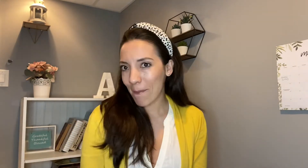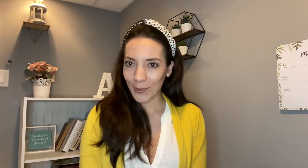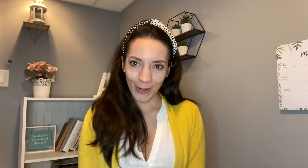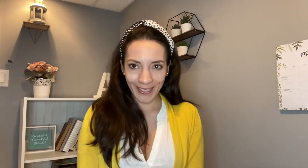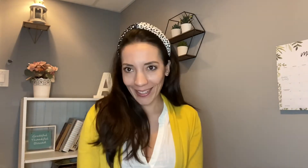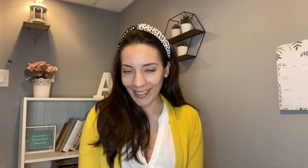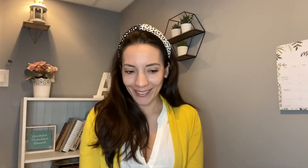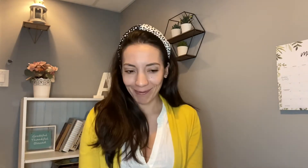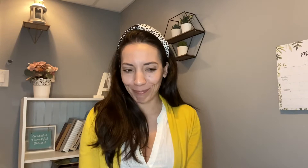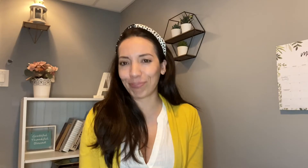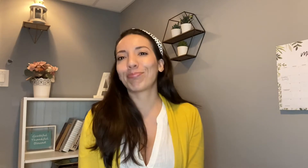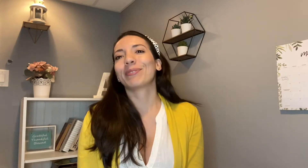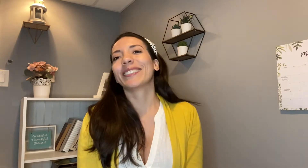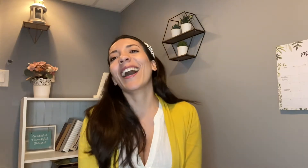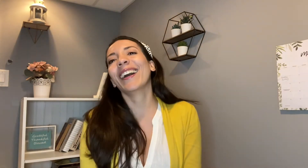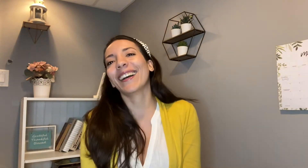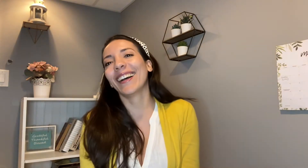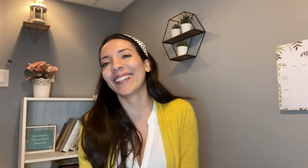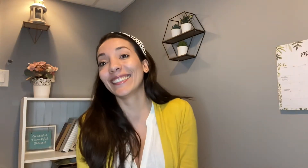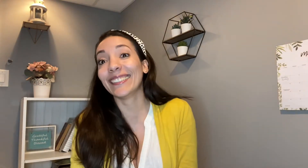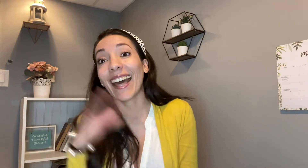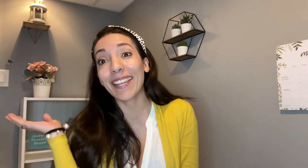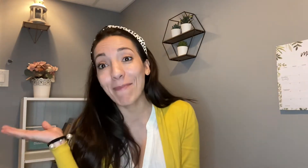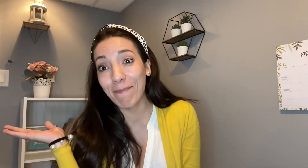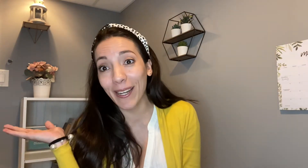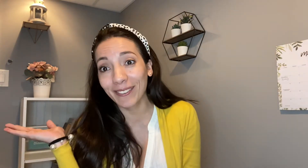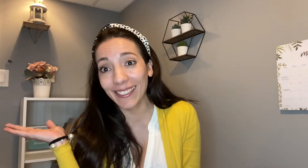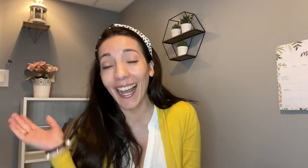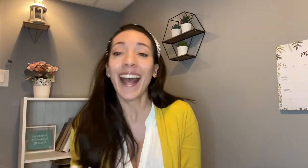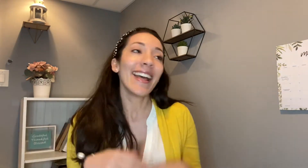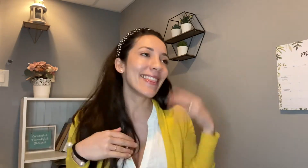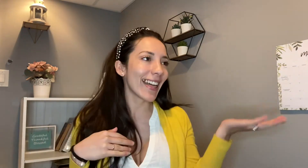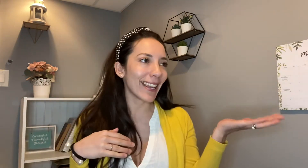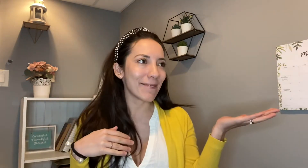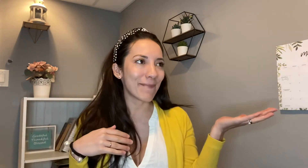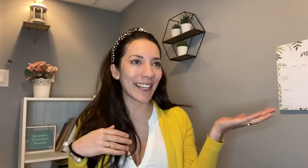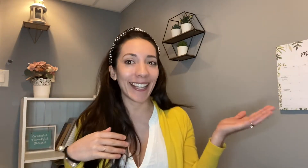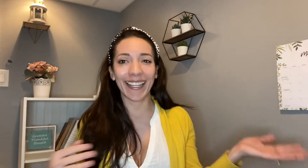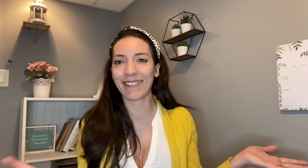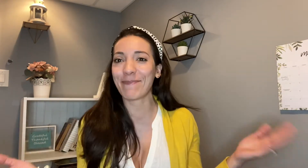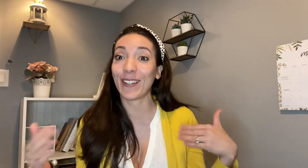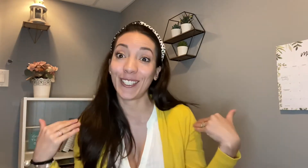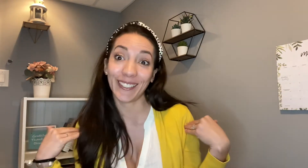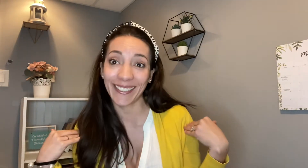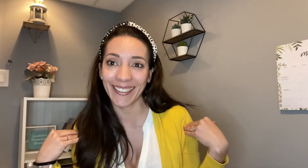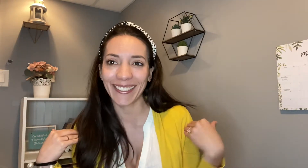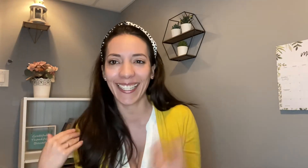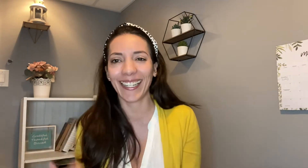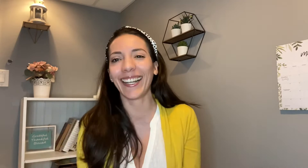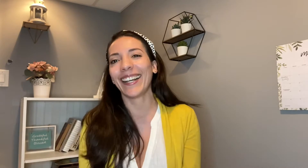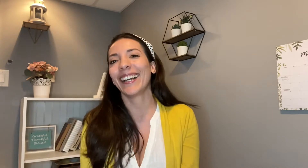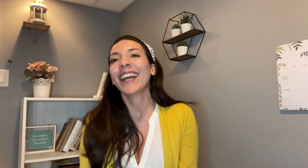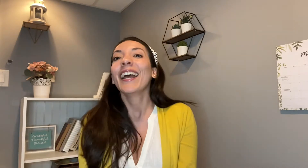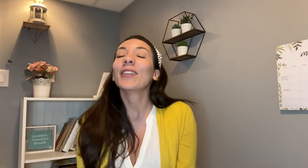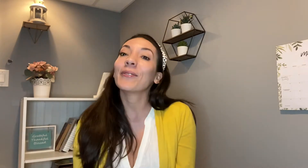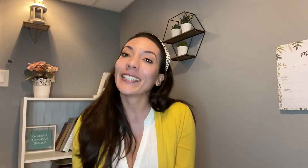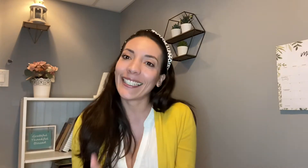solicitado nadie me pregunta nadie lo pide pero yo lo quiero hacer no mentiras